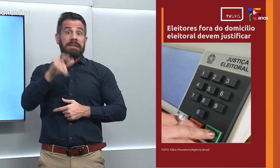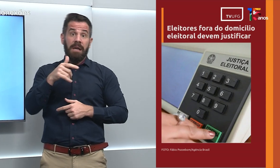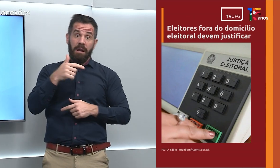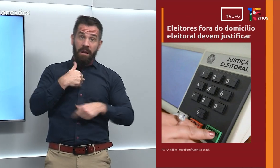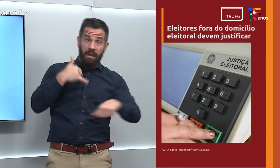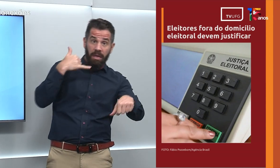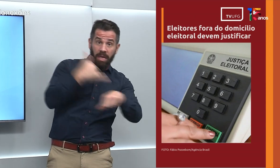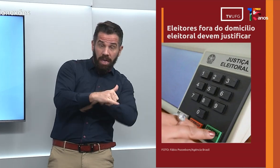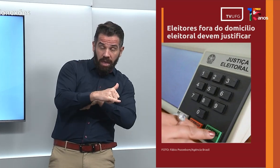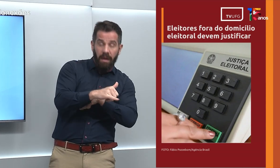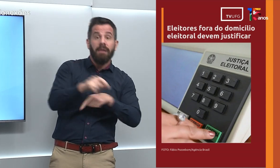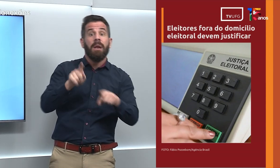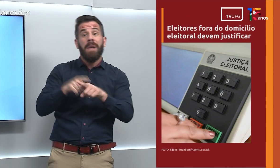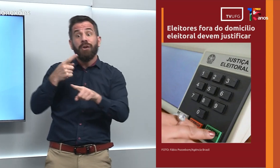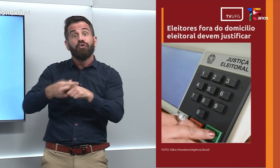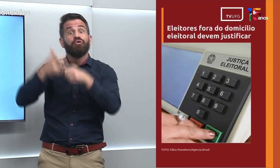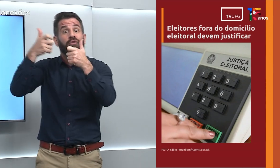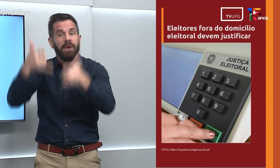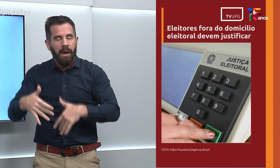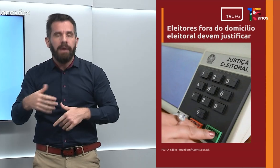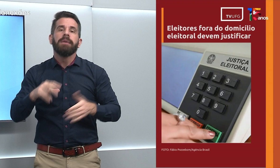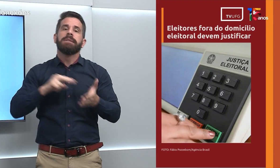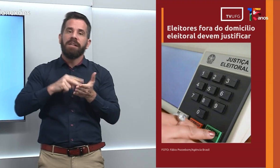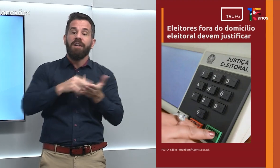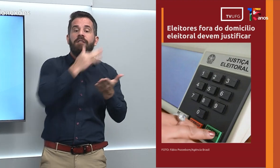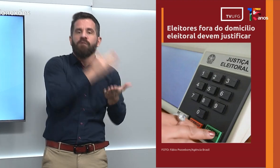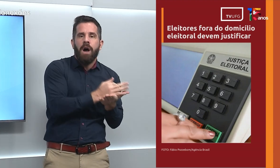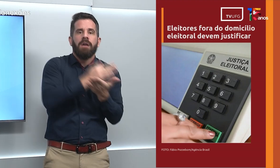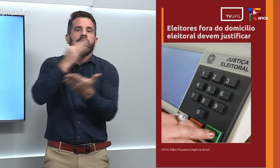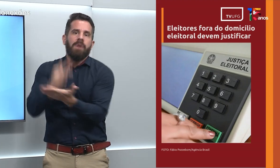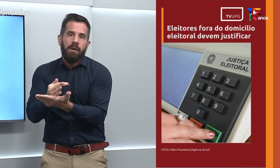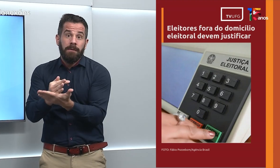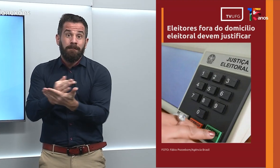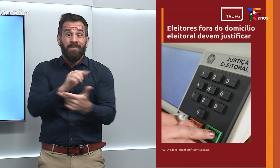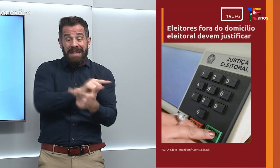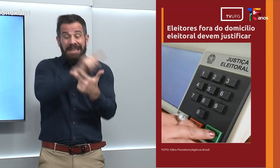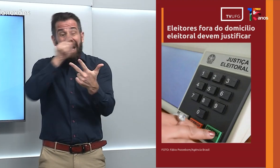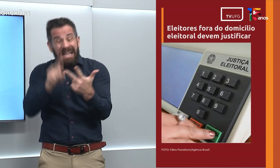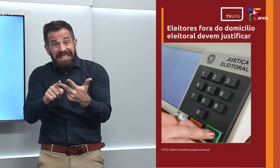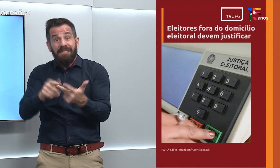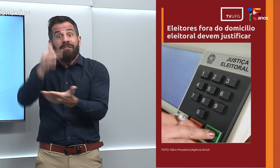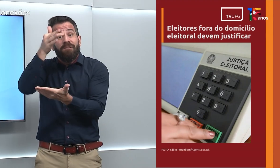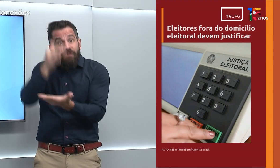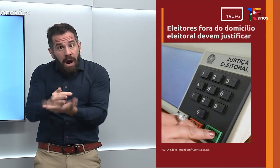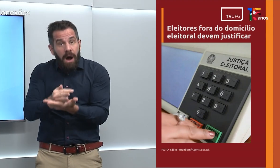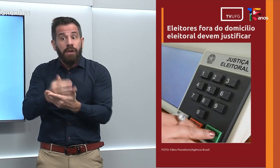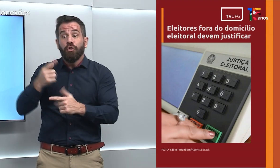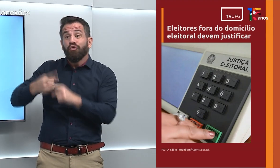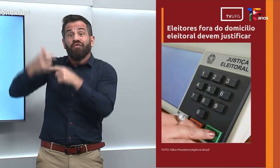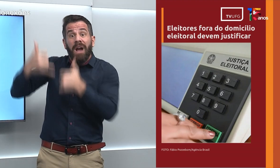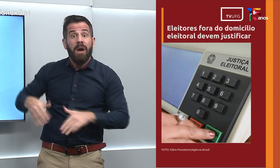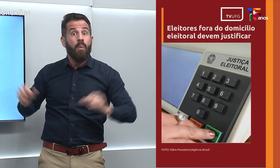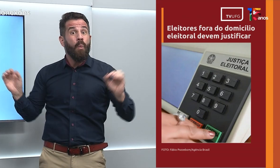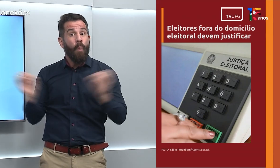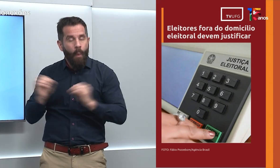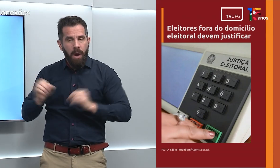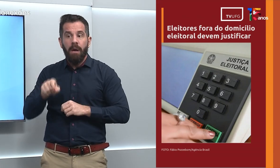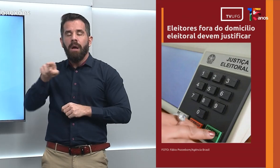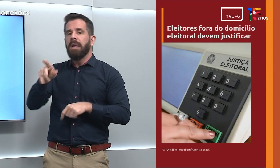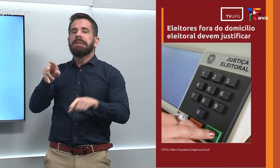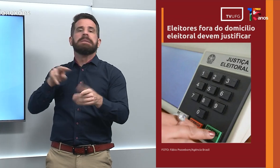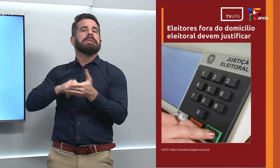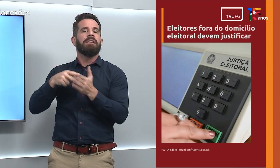dois turnos, acarreta em duas faltas. A partir da terceira, sem justificativa, o eleitor é considerado